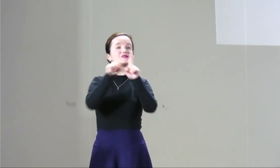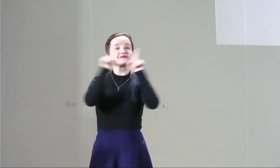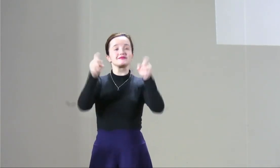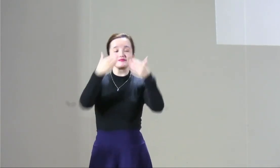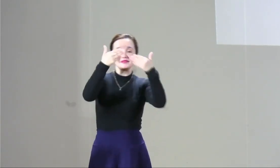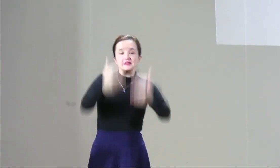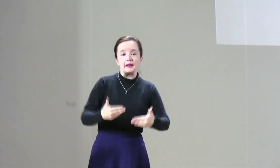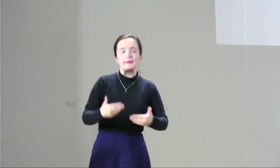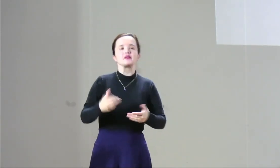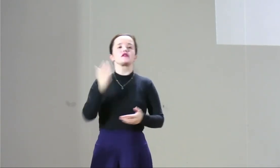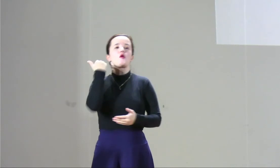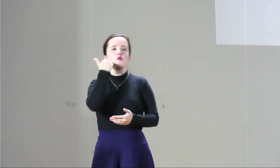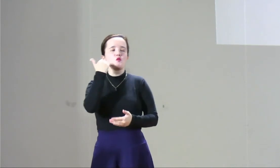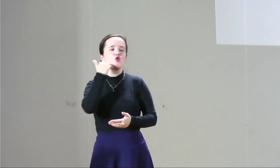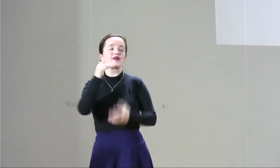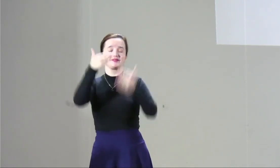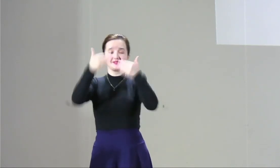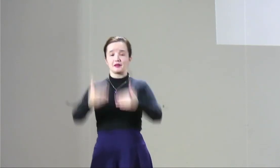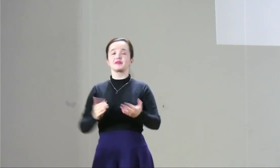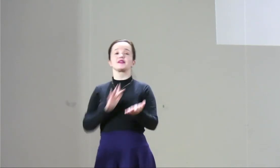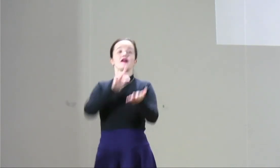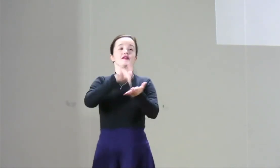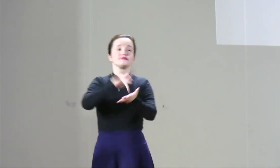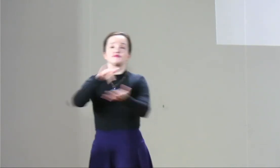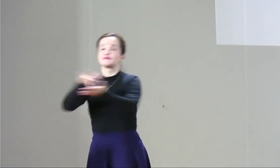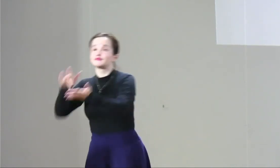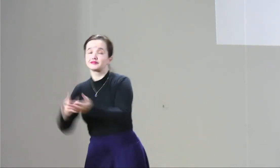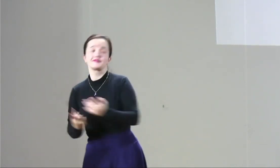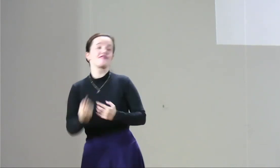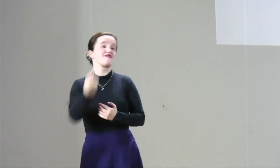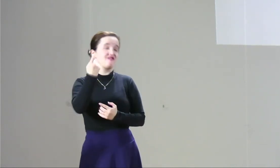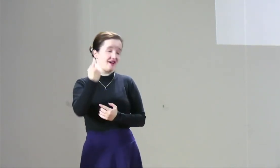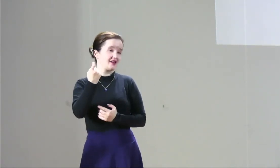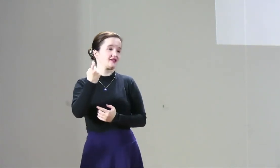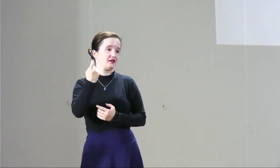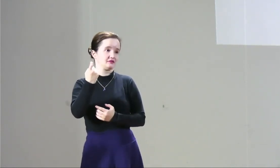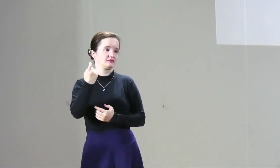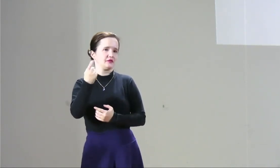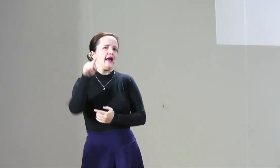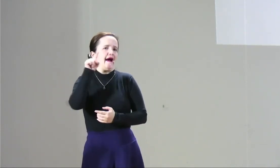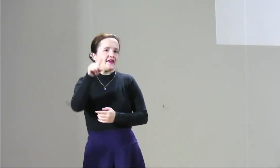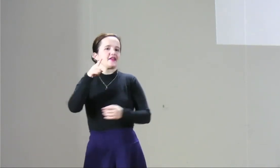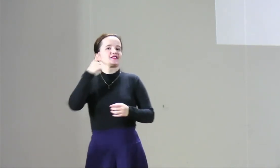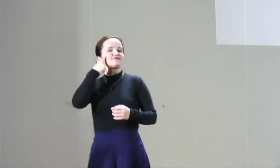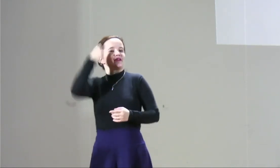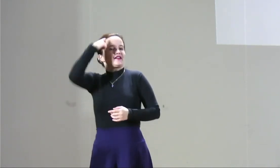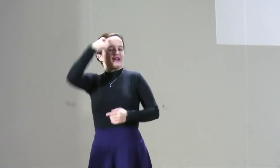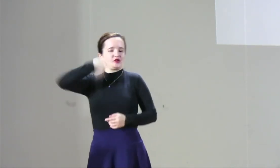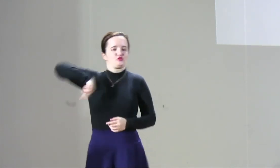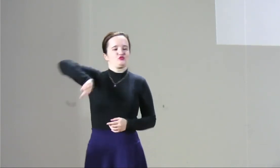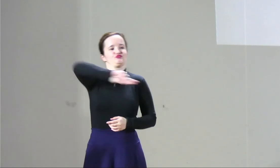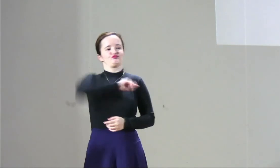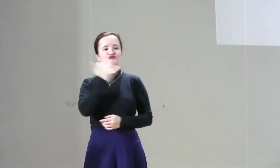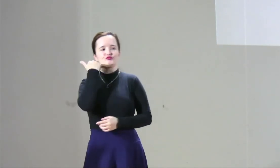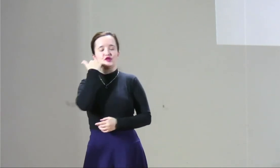ahora a nivel nacional las mujeres con discapacidad nos hace falta mucha participación